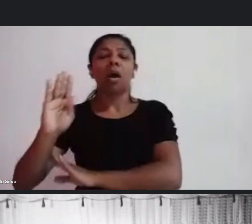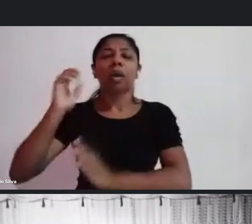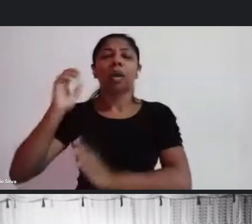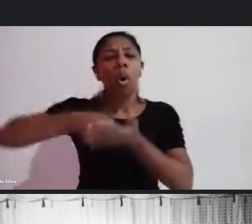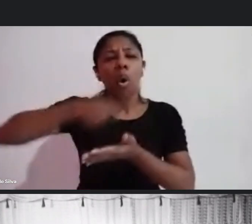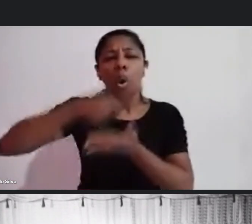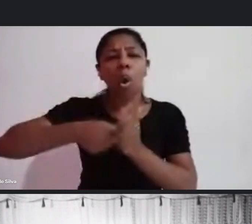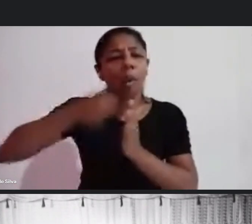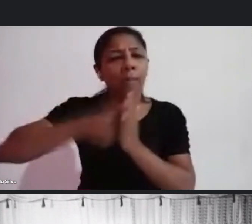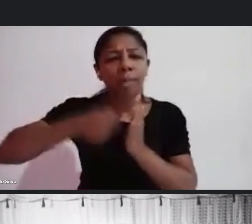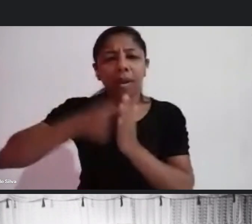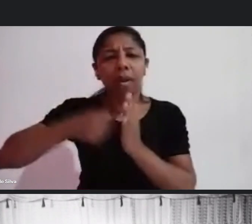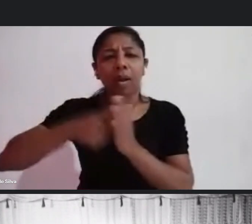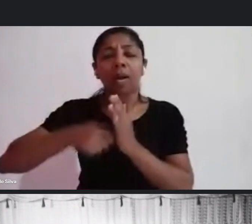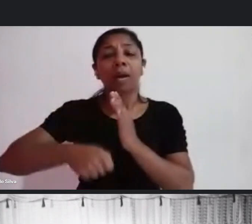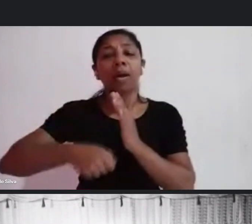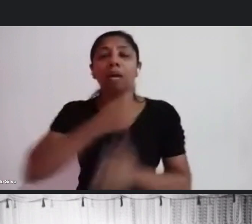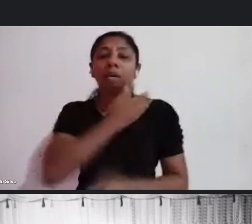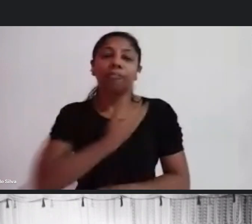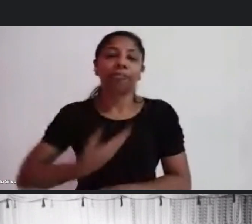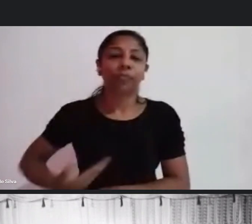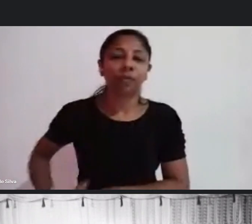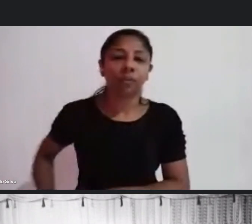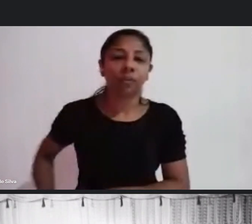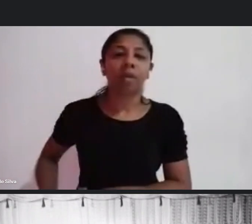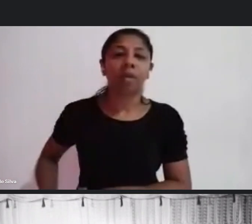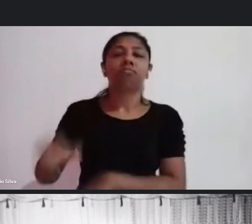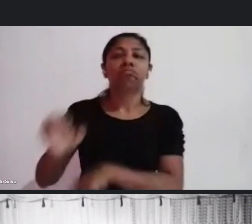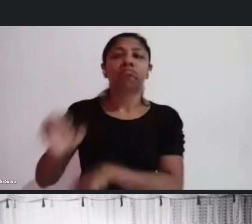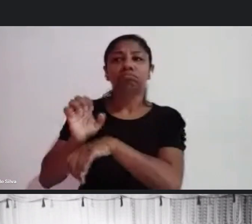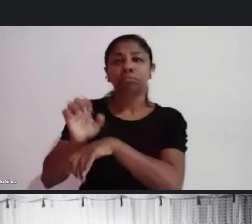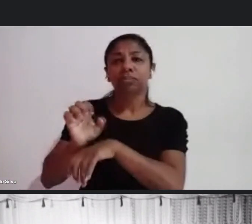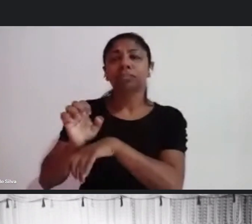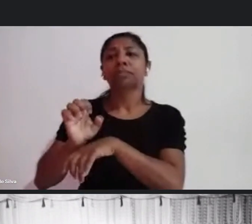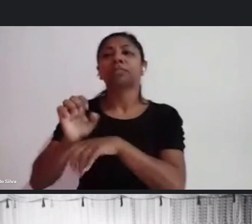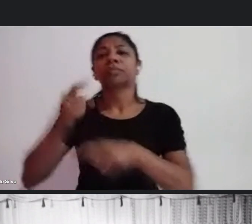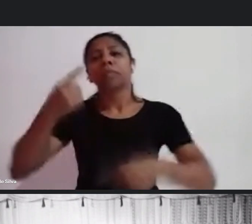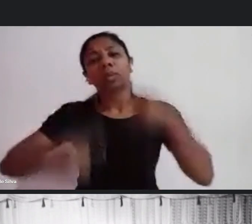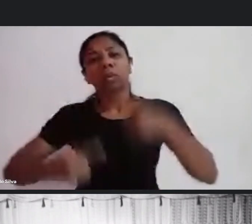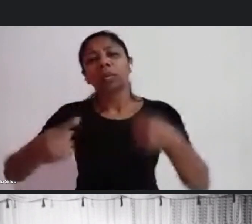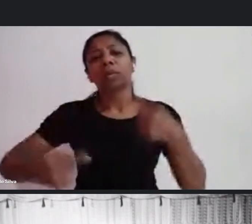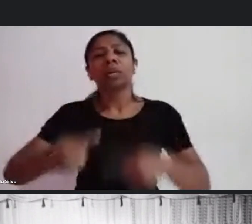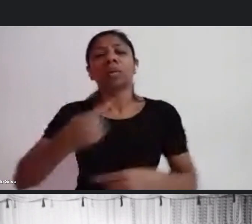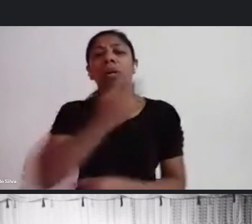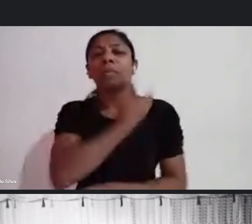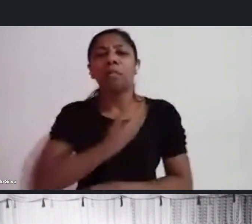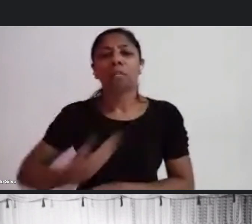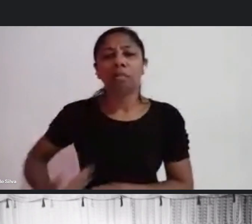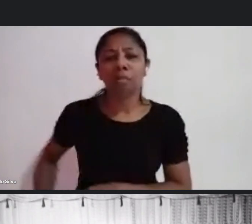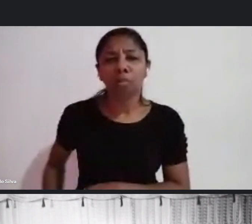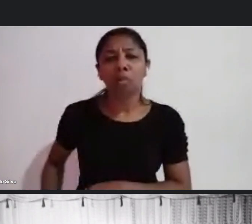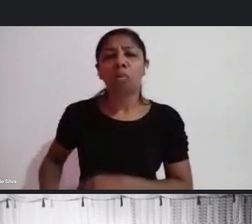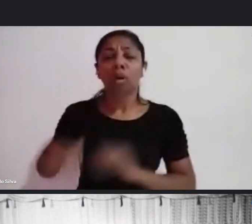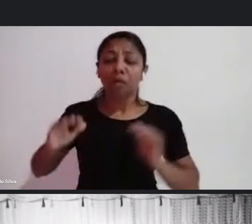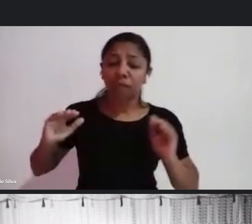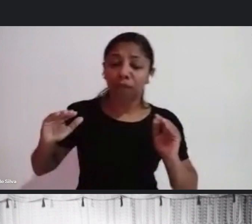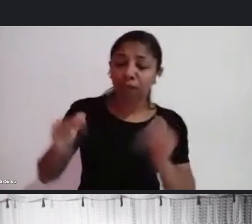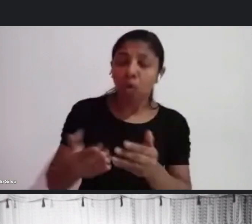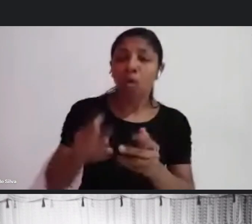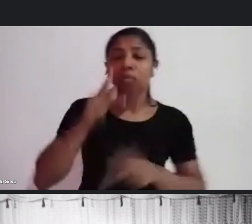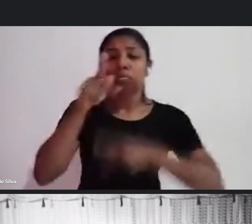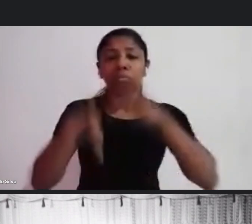construção de políticas públicas, voltadas principalmente para o segmento mais popular do Carnaval.